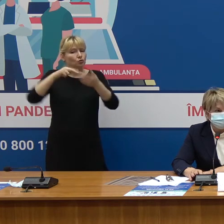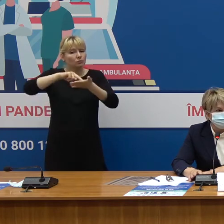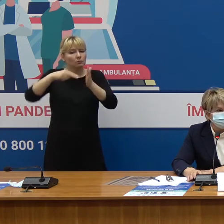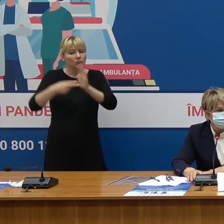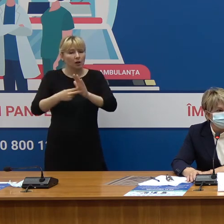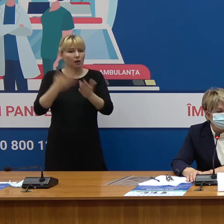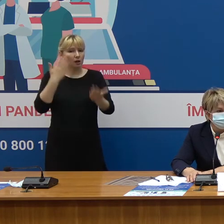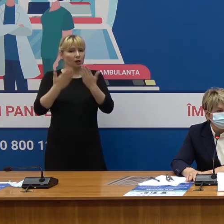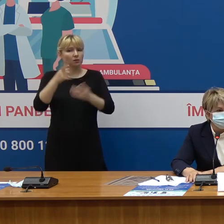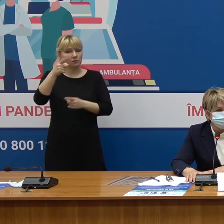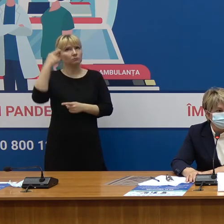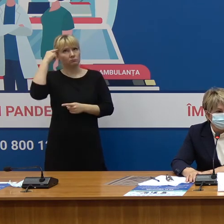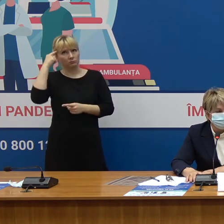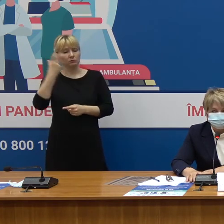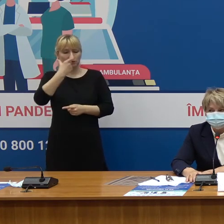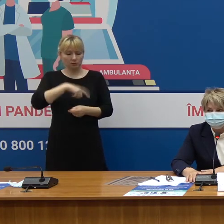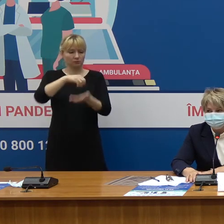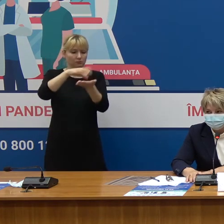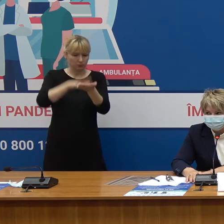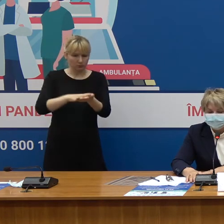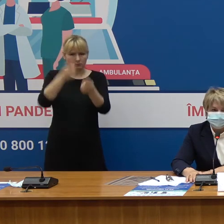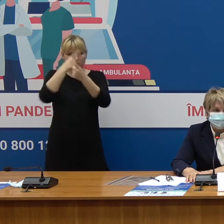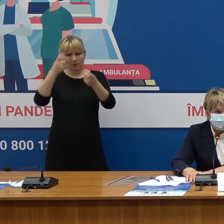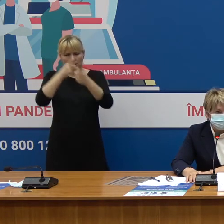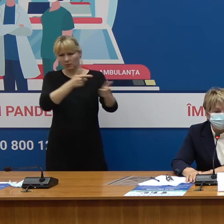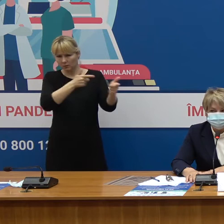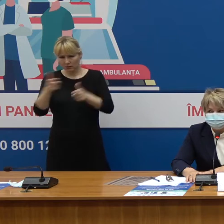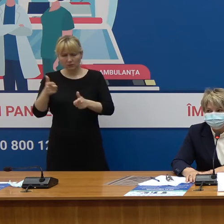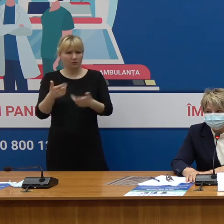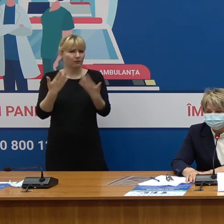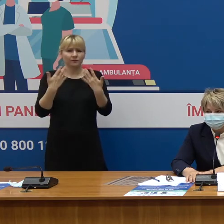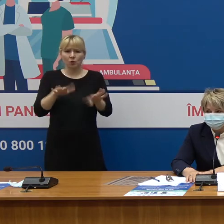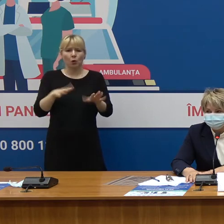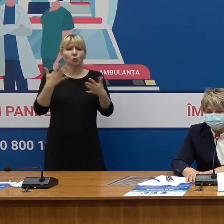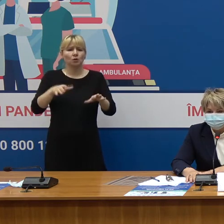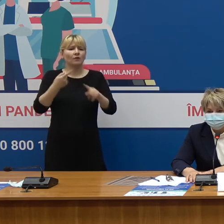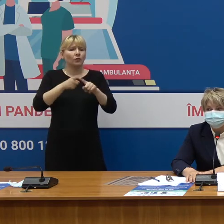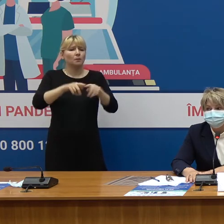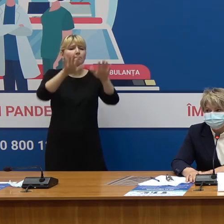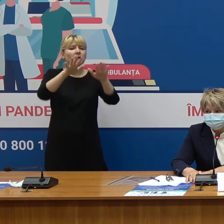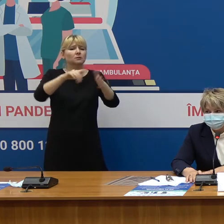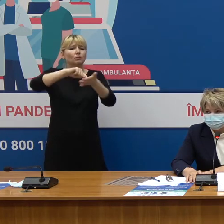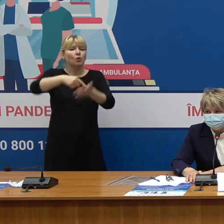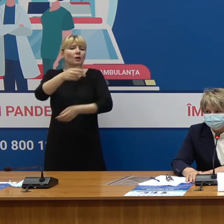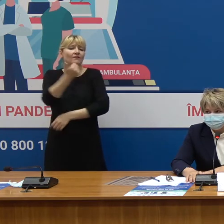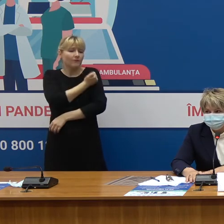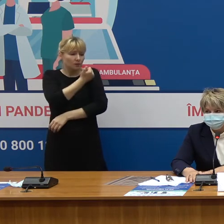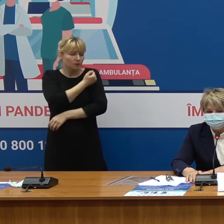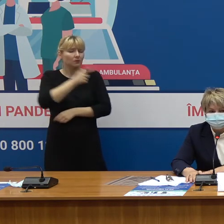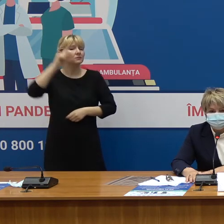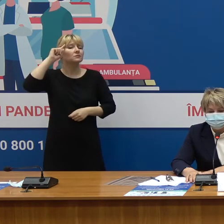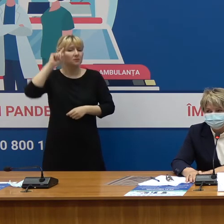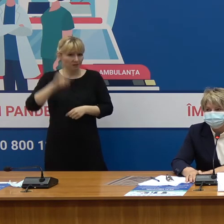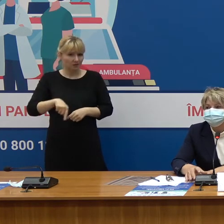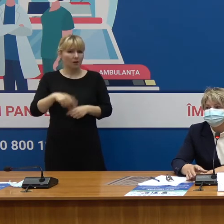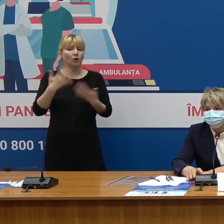Deci dacă v-ați planificat, v-ați programat, v-ați informat Practic, acele centre de vaccinare cunosc deja care sunt